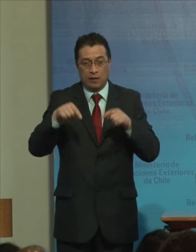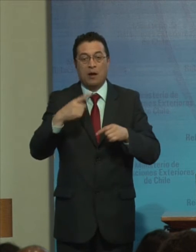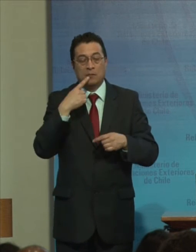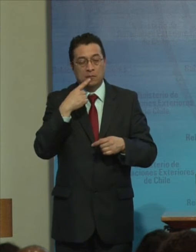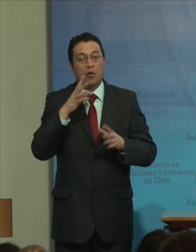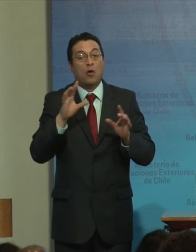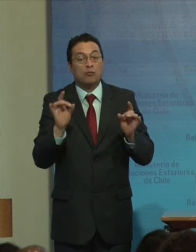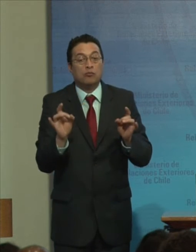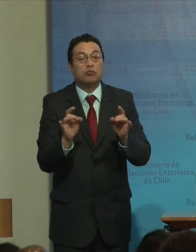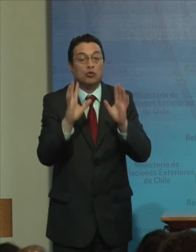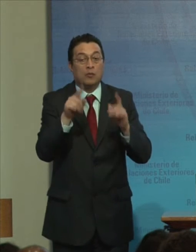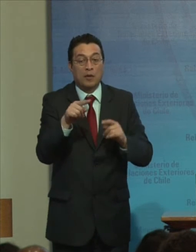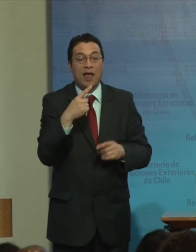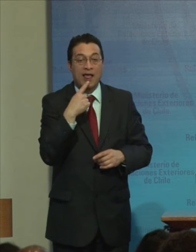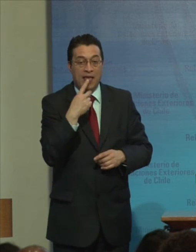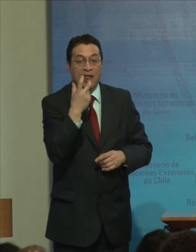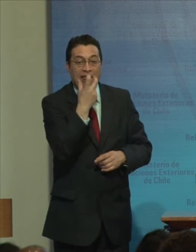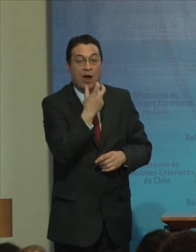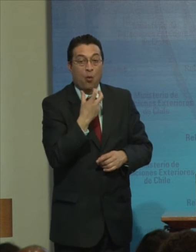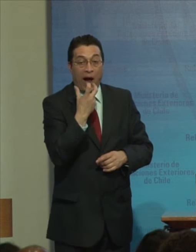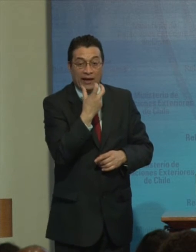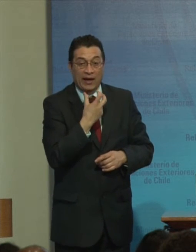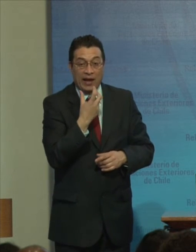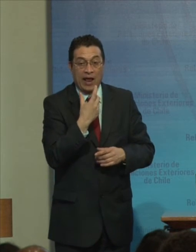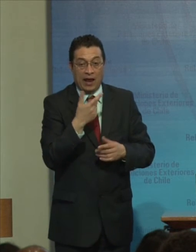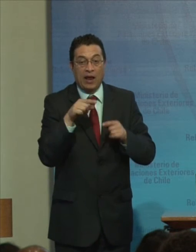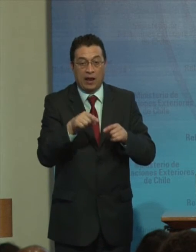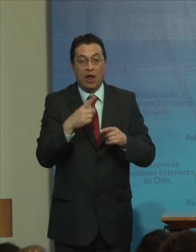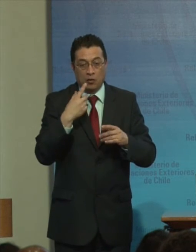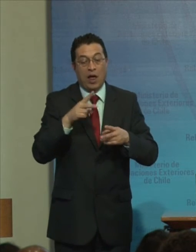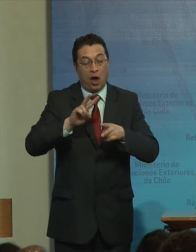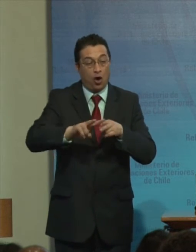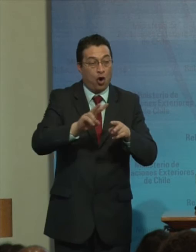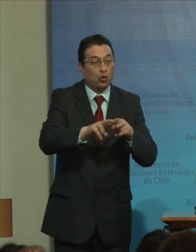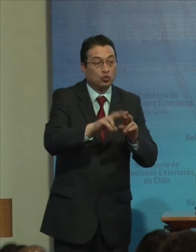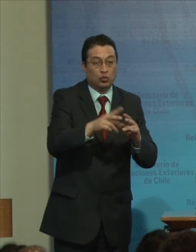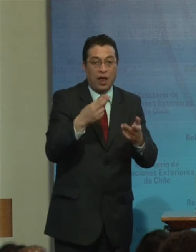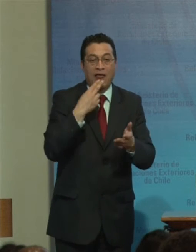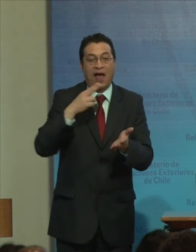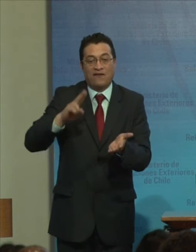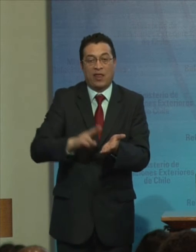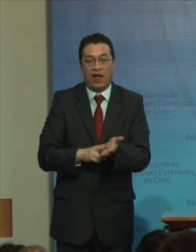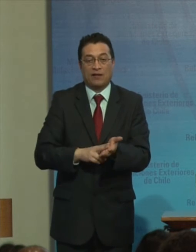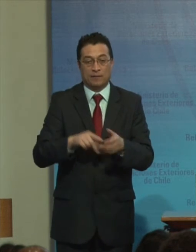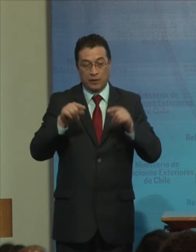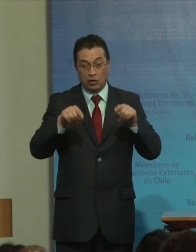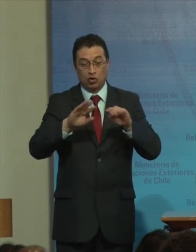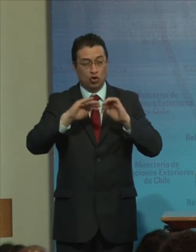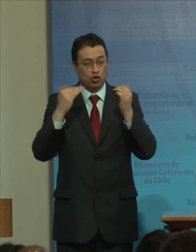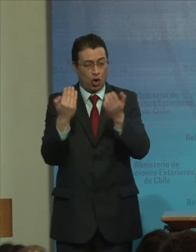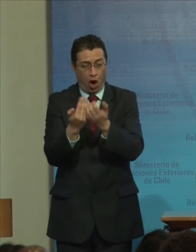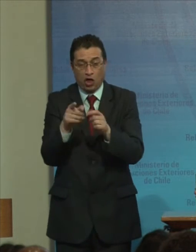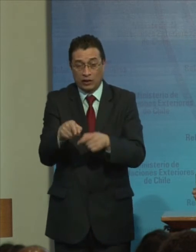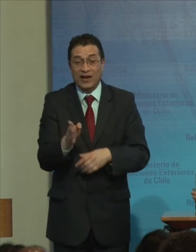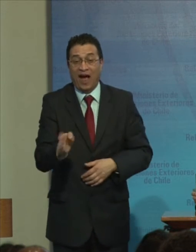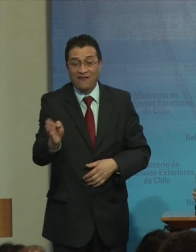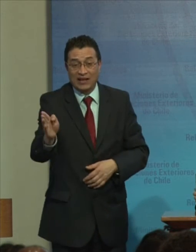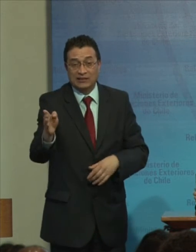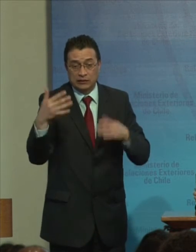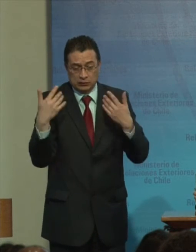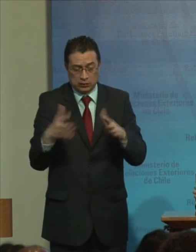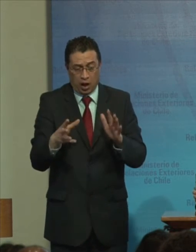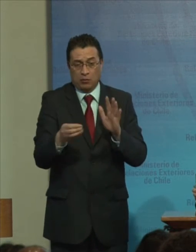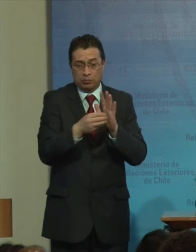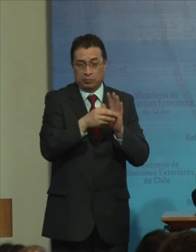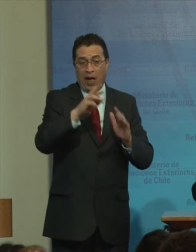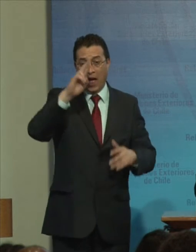supuesto Que el lenguaje Es el que construye Las realidades En todos estos avances Que se han materializado En